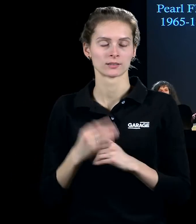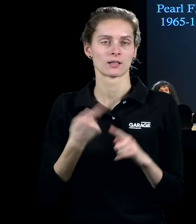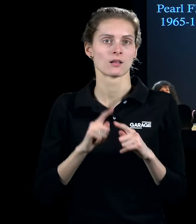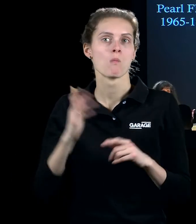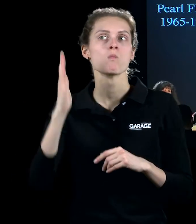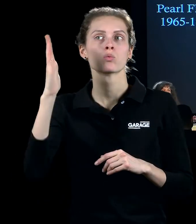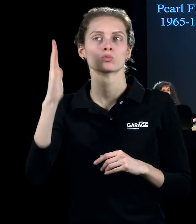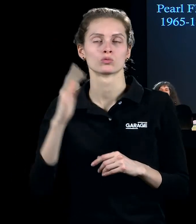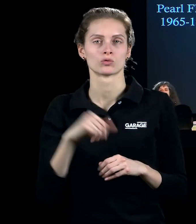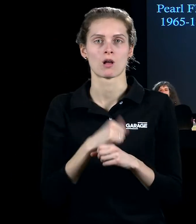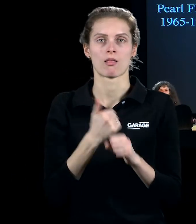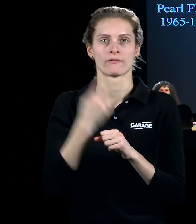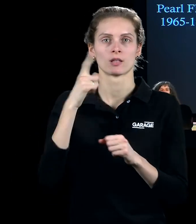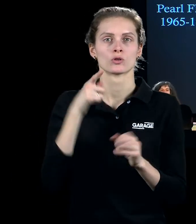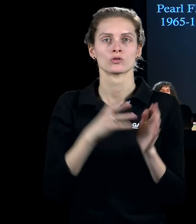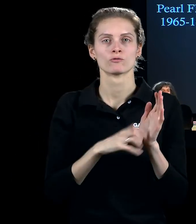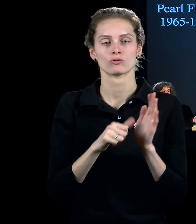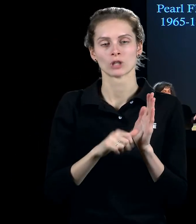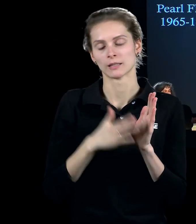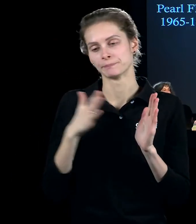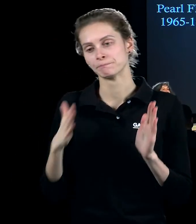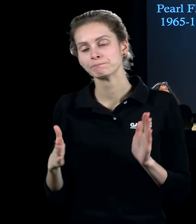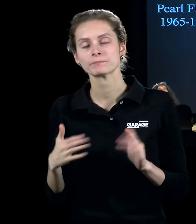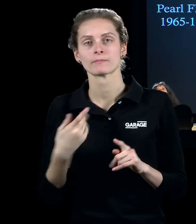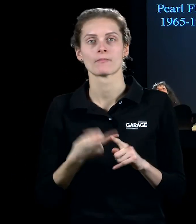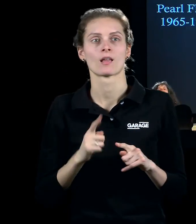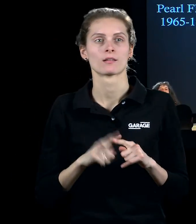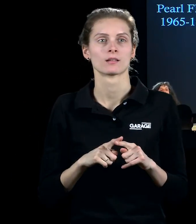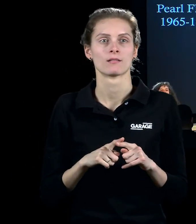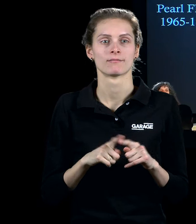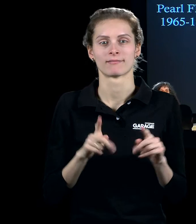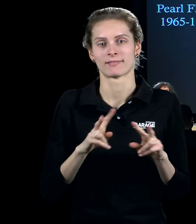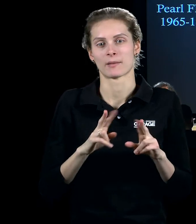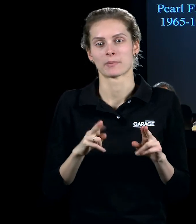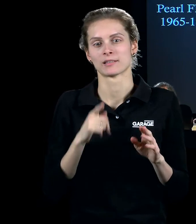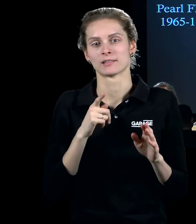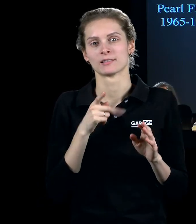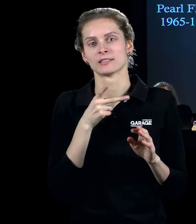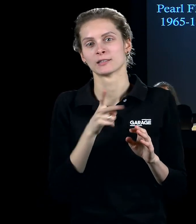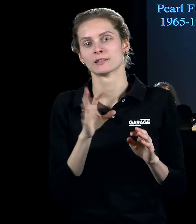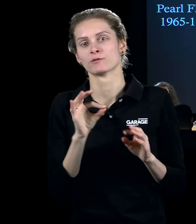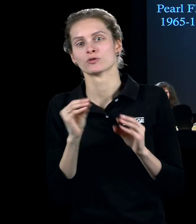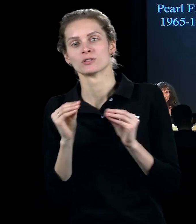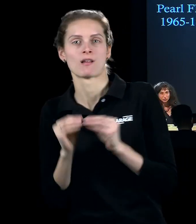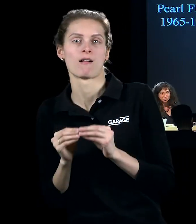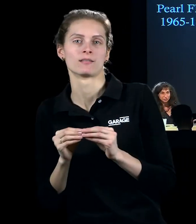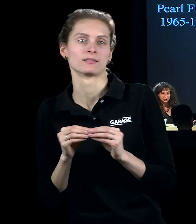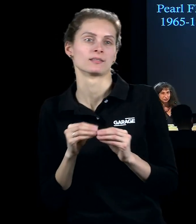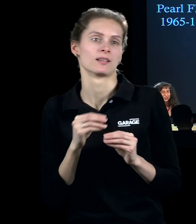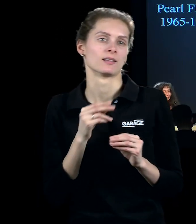будущего, которая 60-е, так же, как и 10-е, 20-е, это, может быть, одно из самых утопических эпох